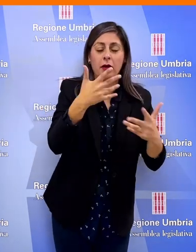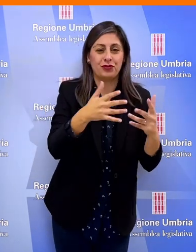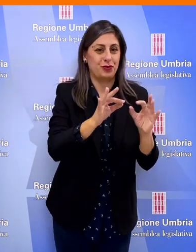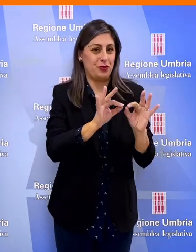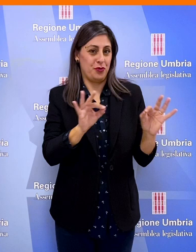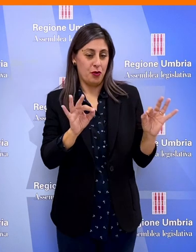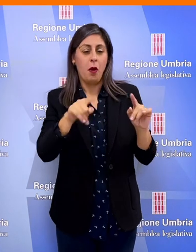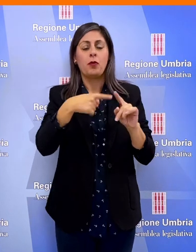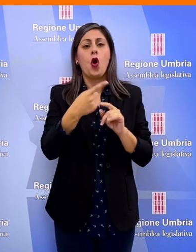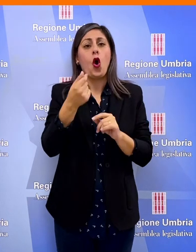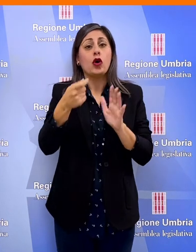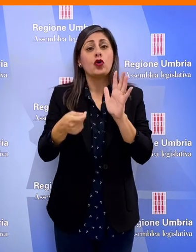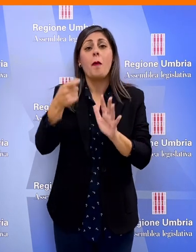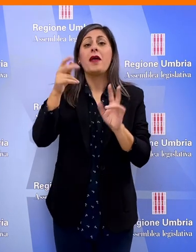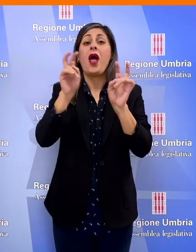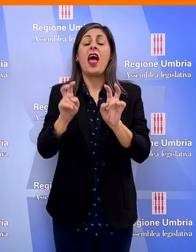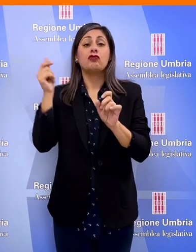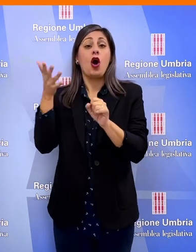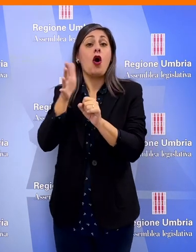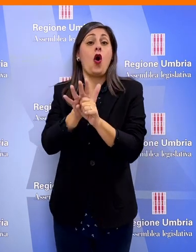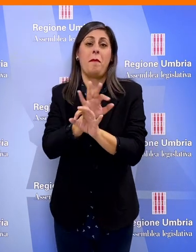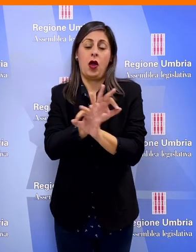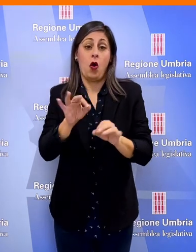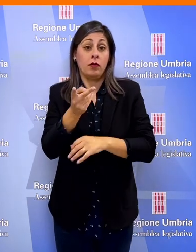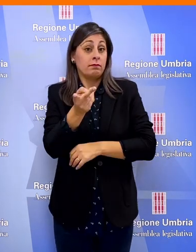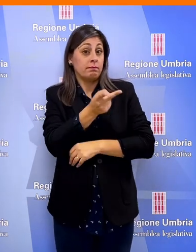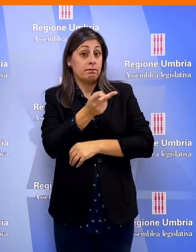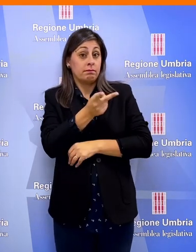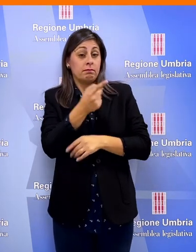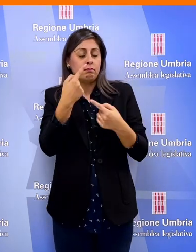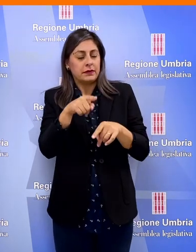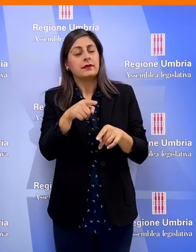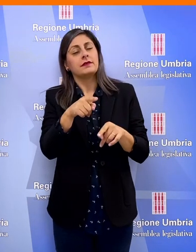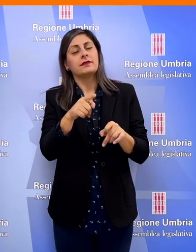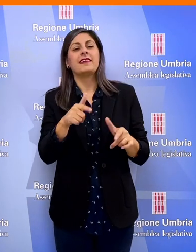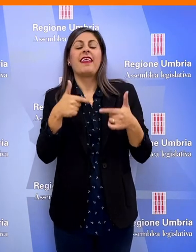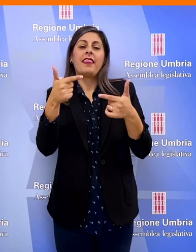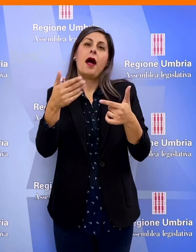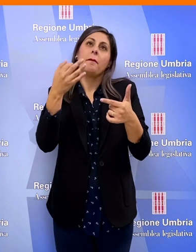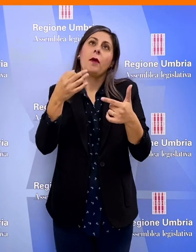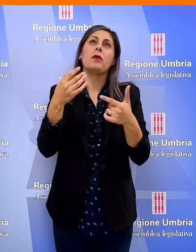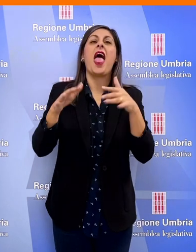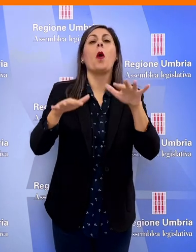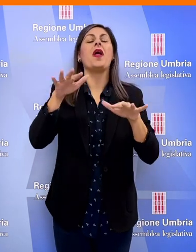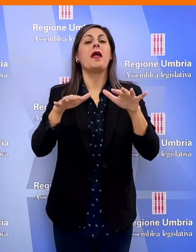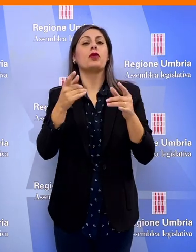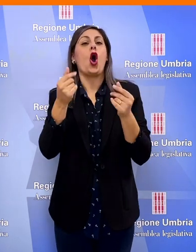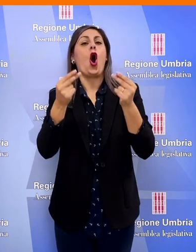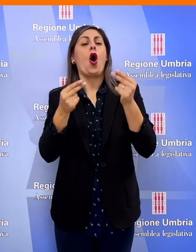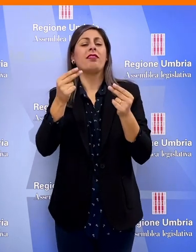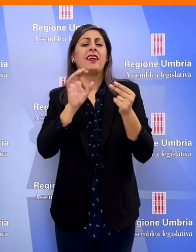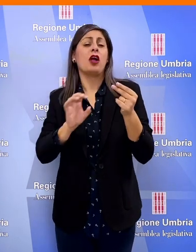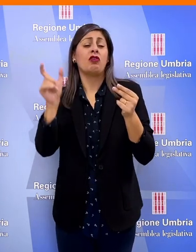contrasto all'emergenza e i costi incrementali dell'energia, fattori, secondo Nicchi, che hanno contribuito a cambiare l